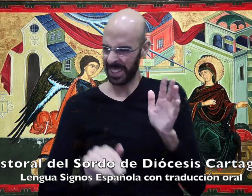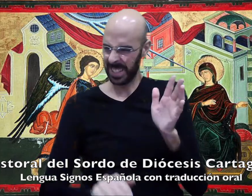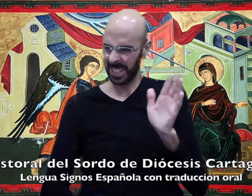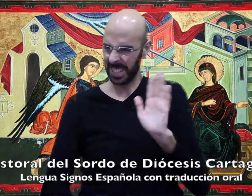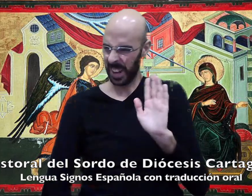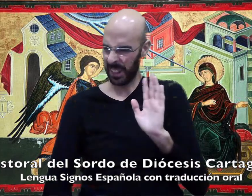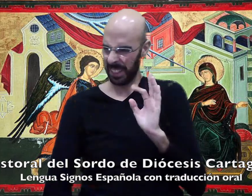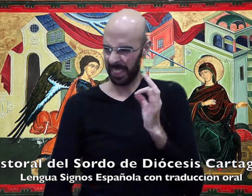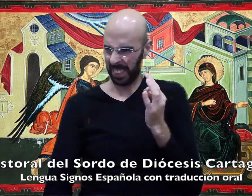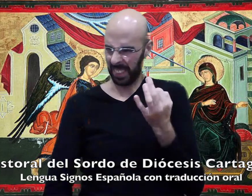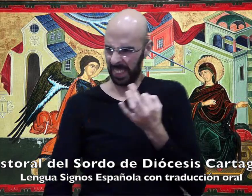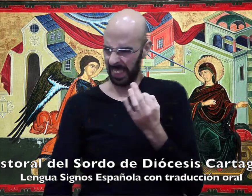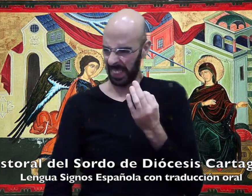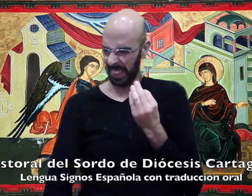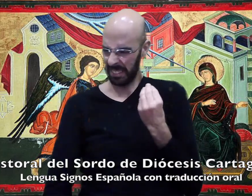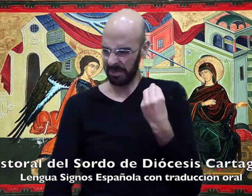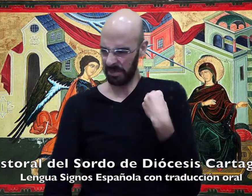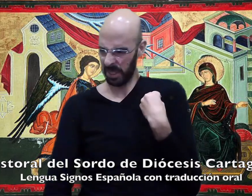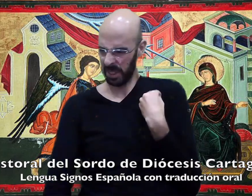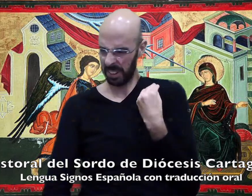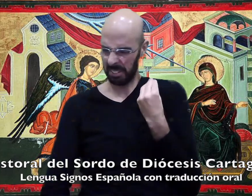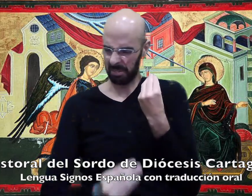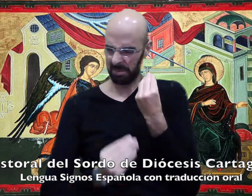Y se preguntaba qué saludo era aquel.